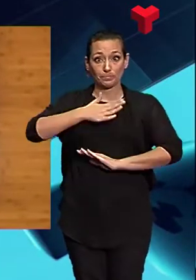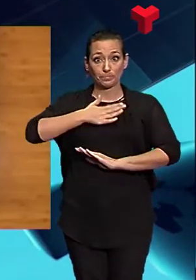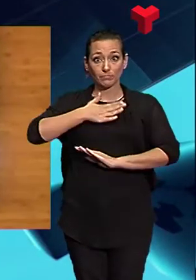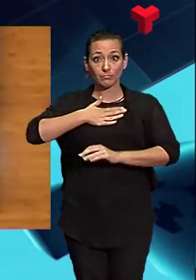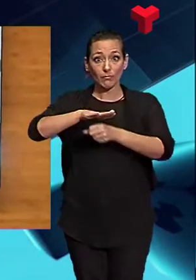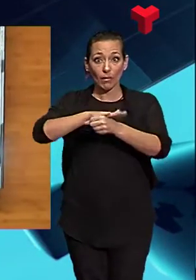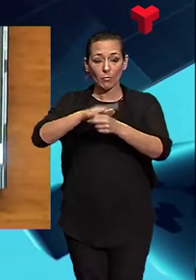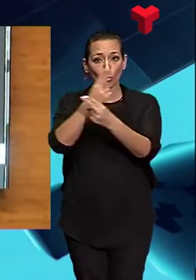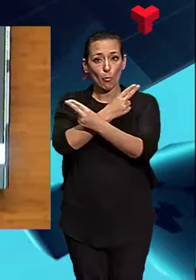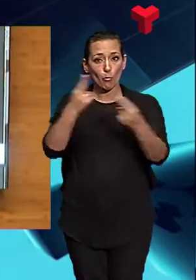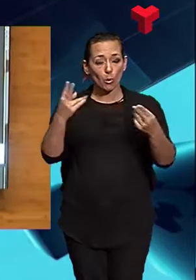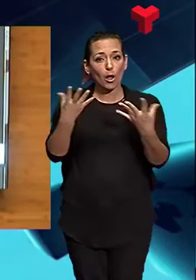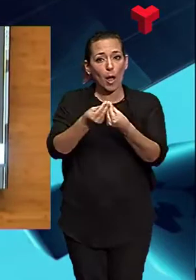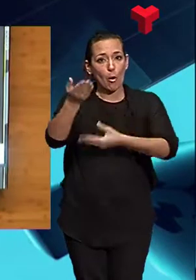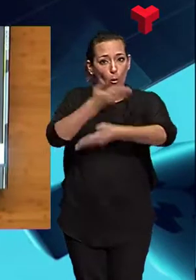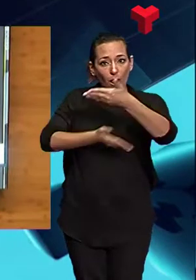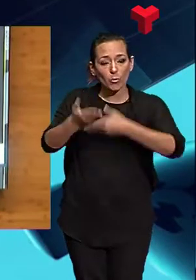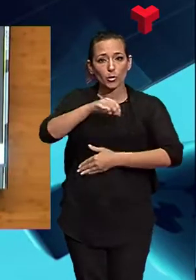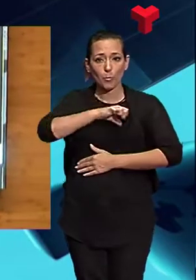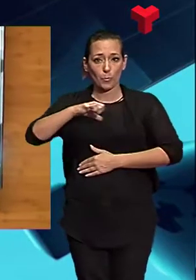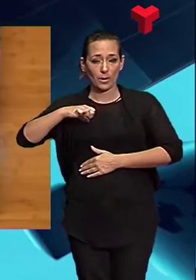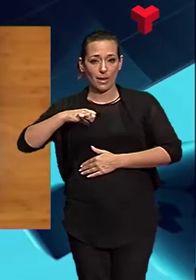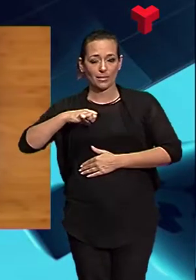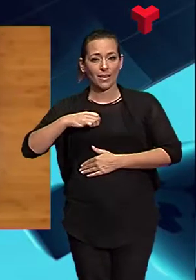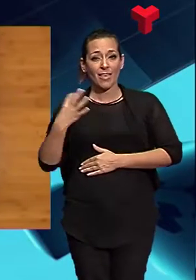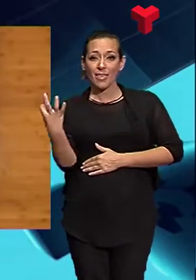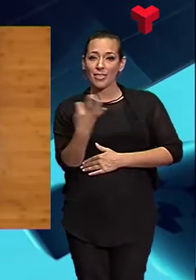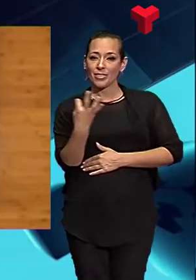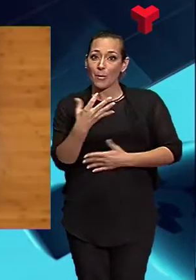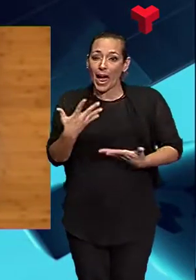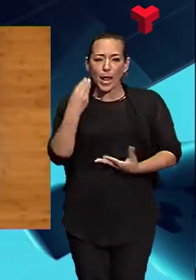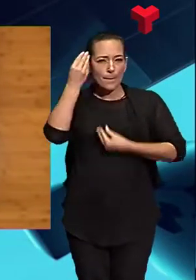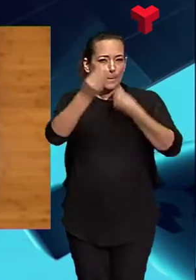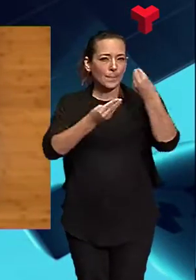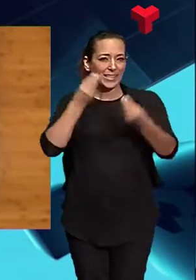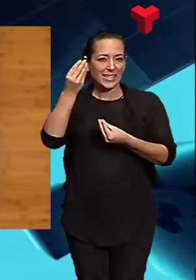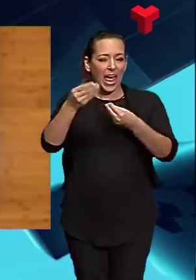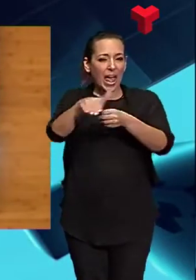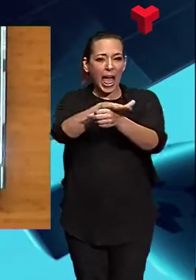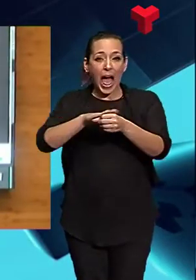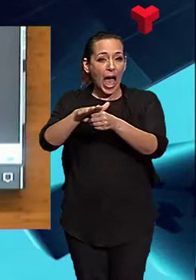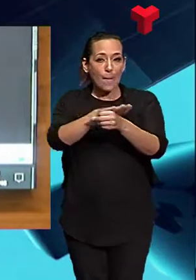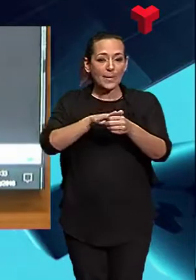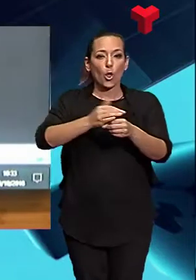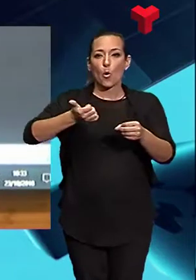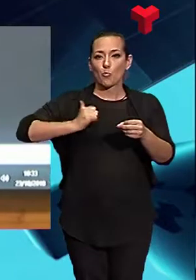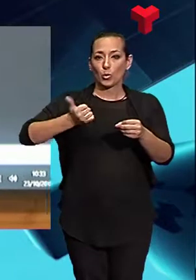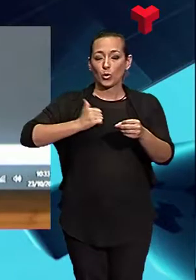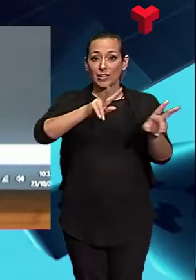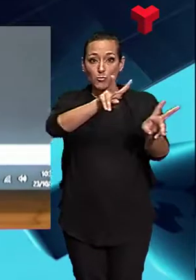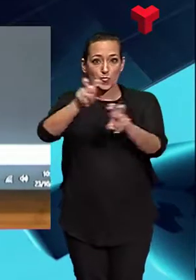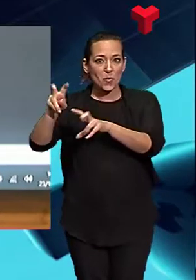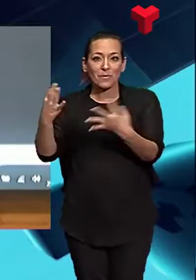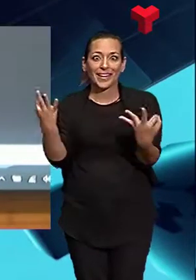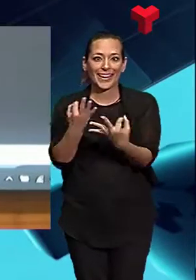i en col·laboració amb el sector privat, hem de preveure aquests nous escenaris, aquestes noves oportunitats, perquè